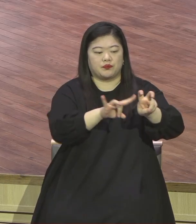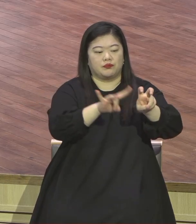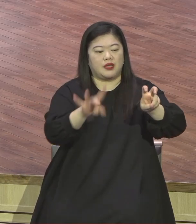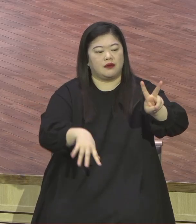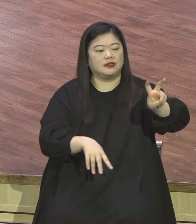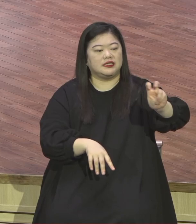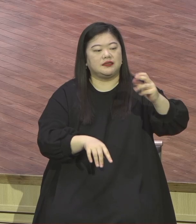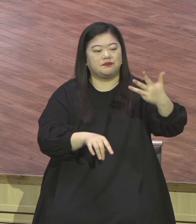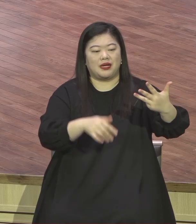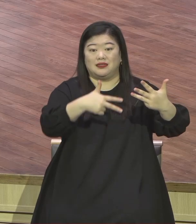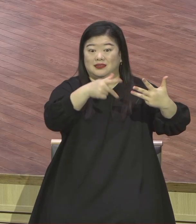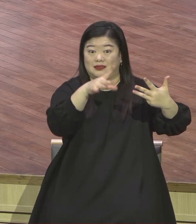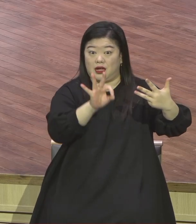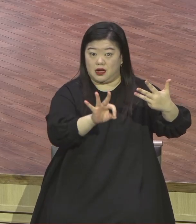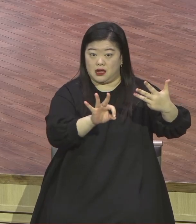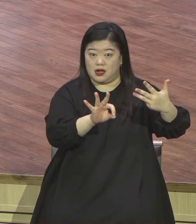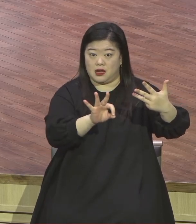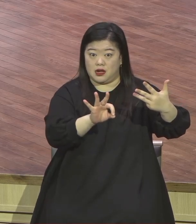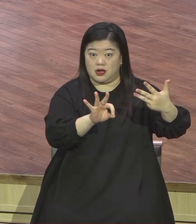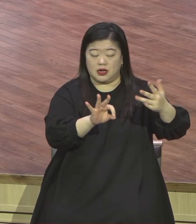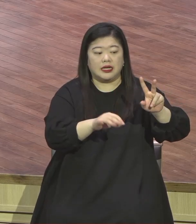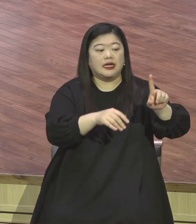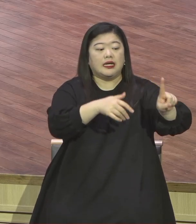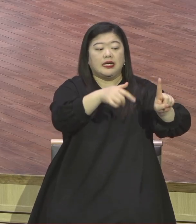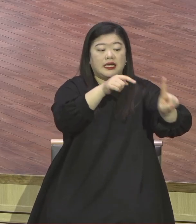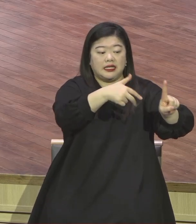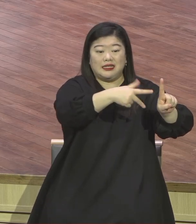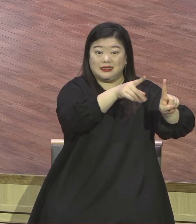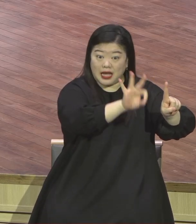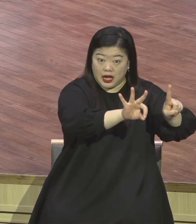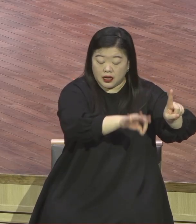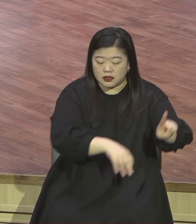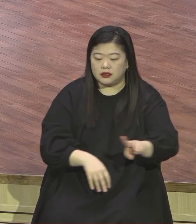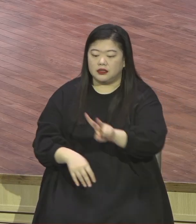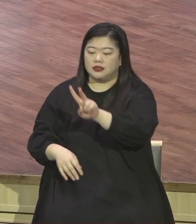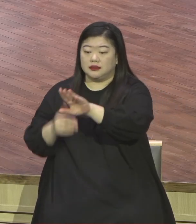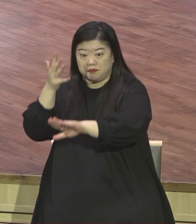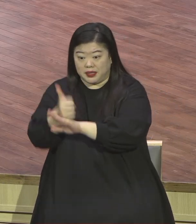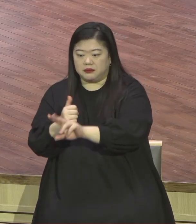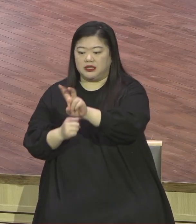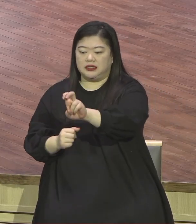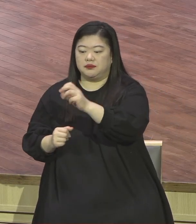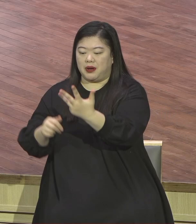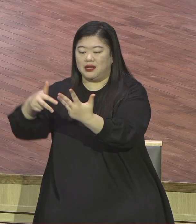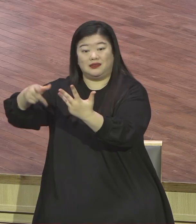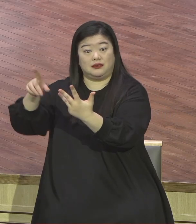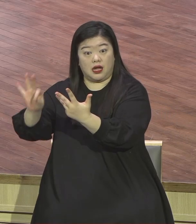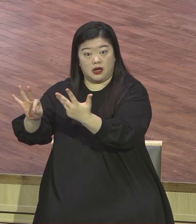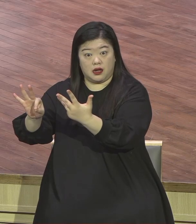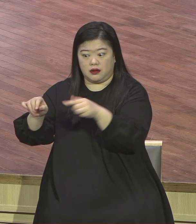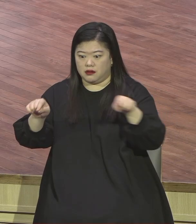인마누엘을 강조하고 있어요 처음 또 인마누엘 마지막 또 인마누엘 볼지어다 내가 세상 끝날까지